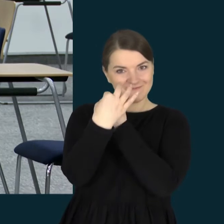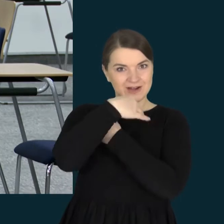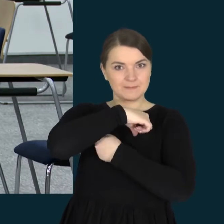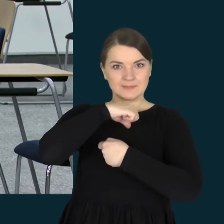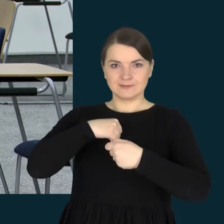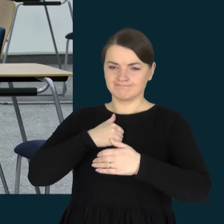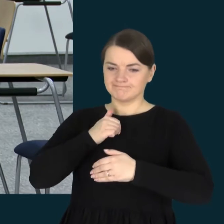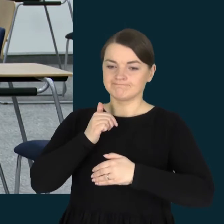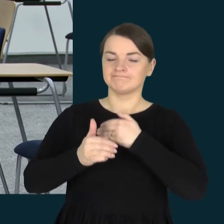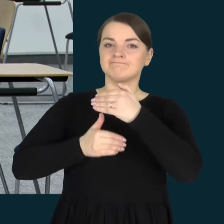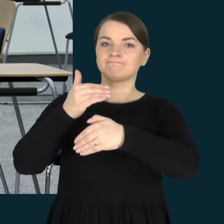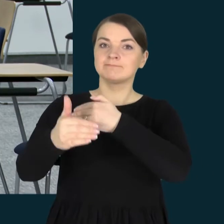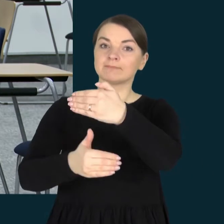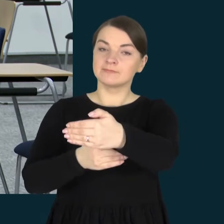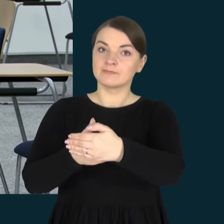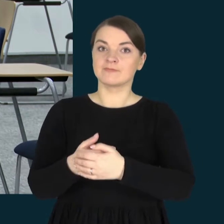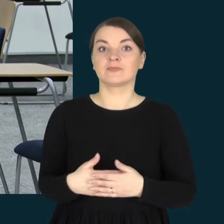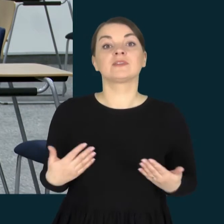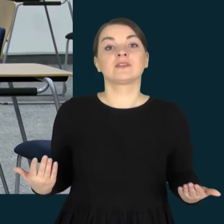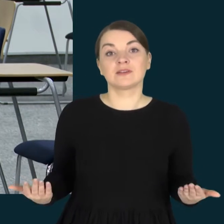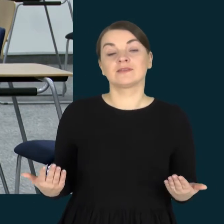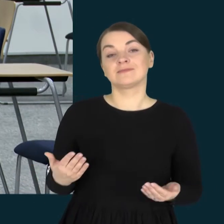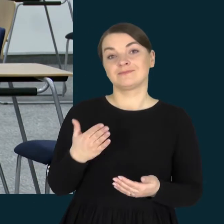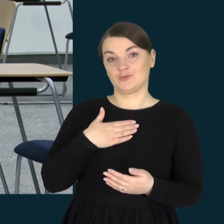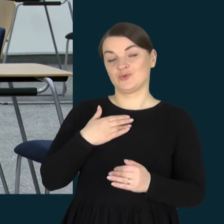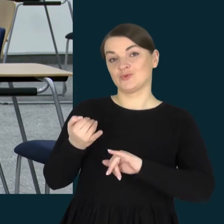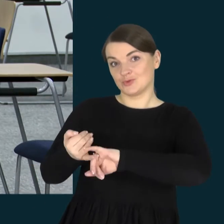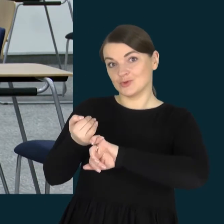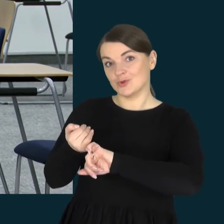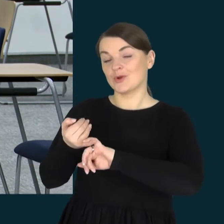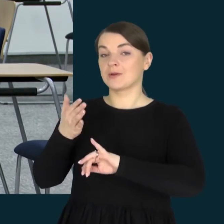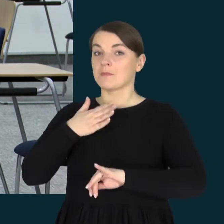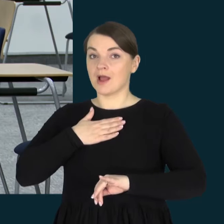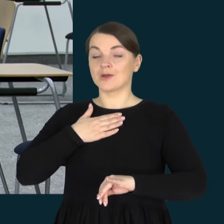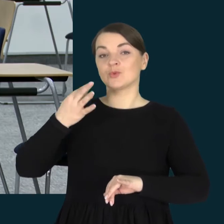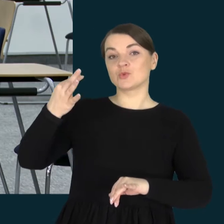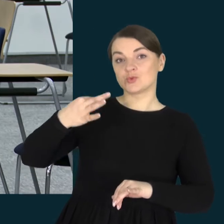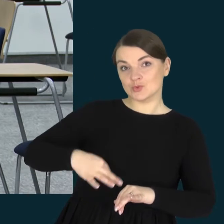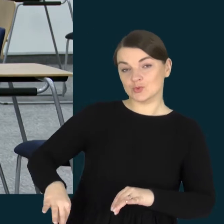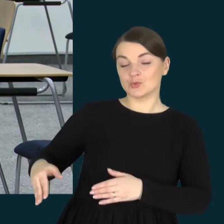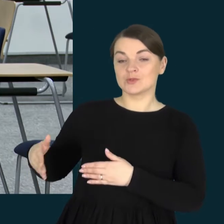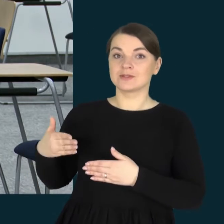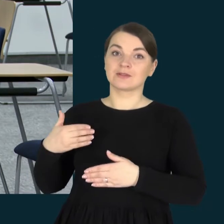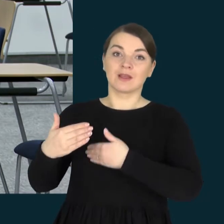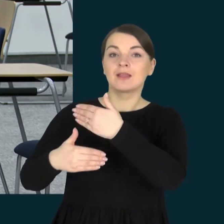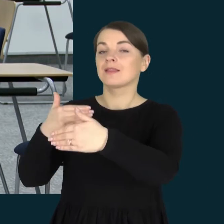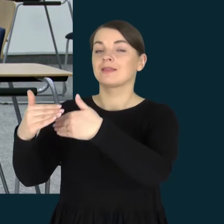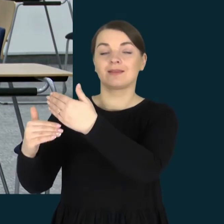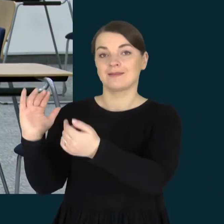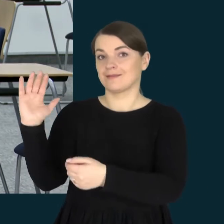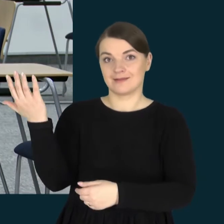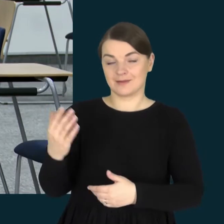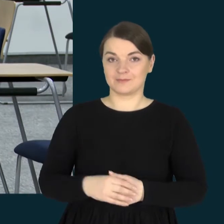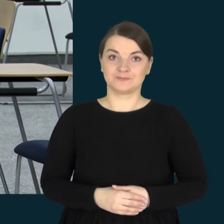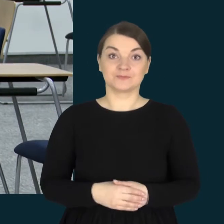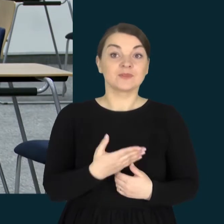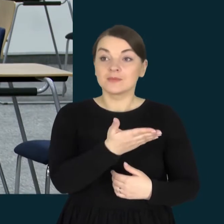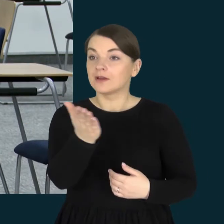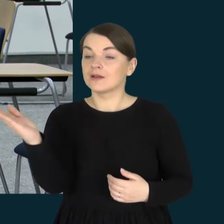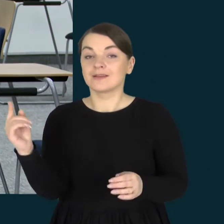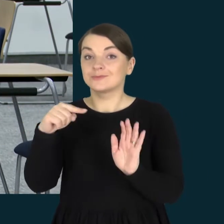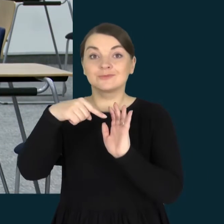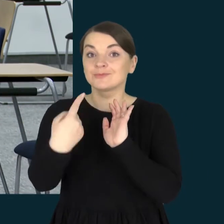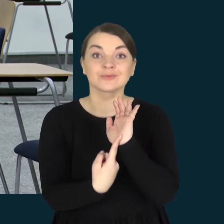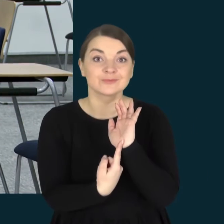ir savo vaiku. Tai toks būtų mūsų, mano ir mano sunaus kelias. Jūsų